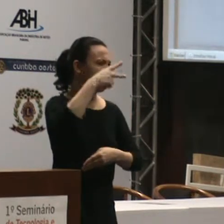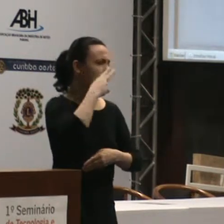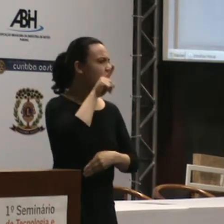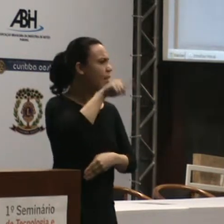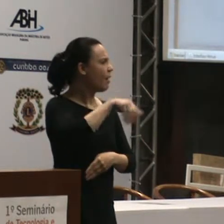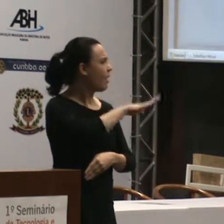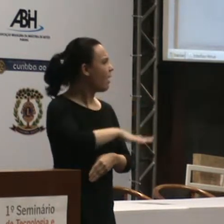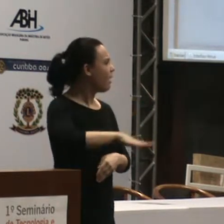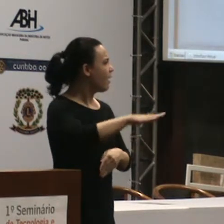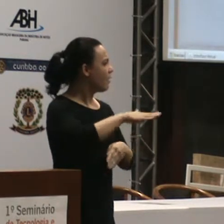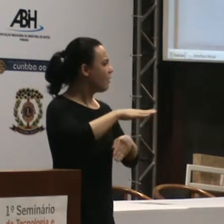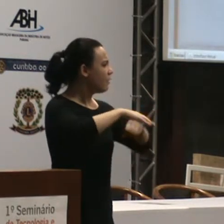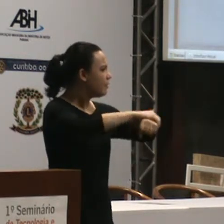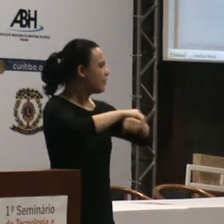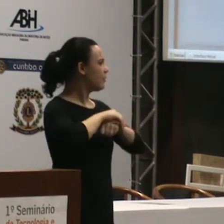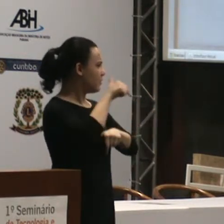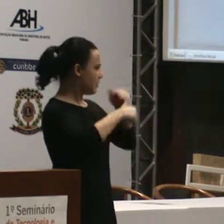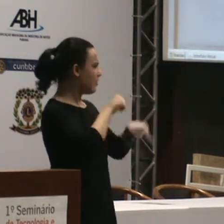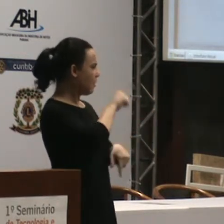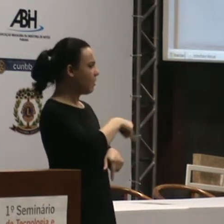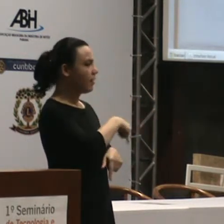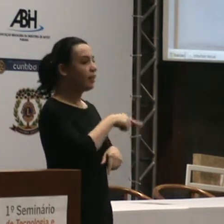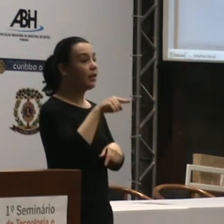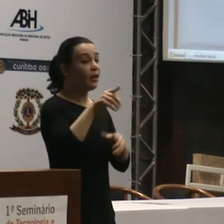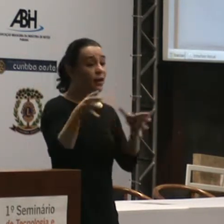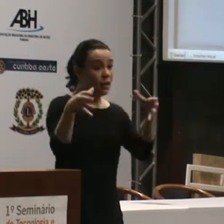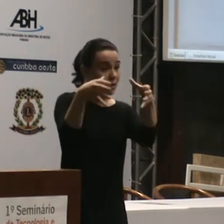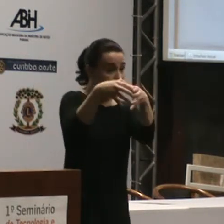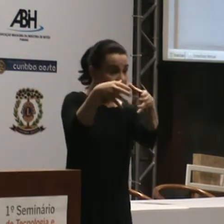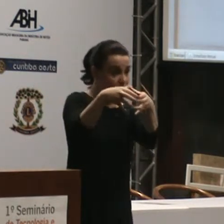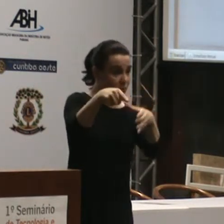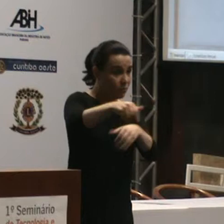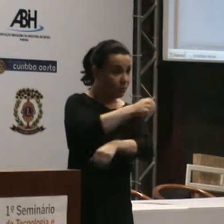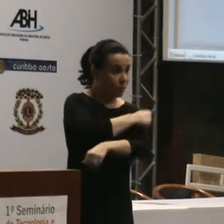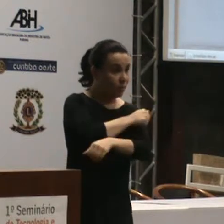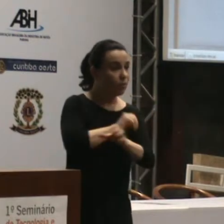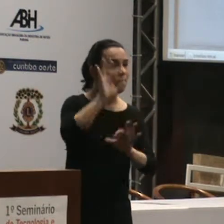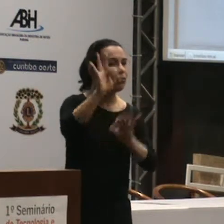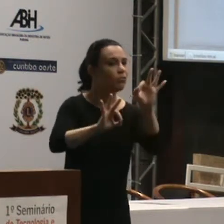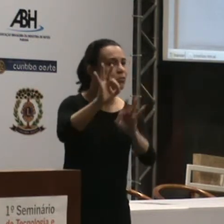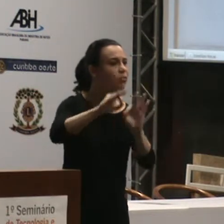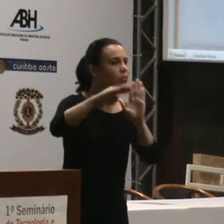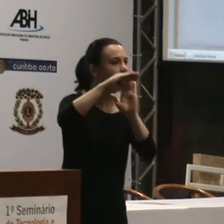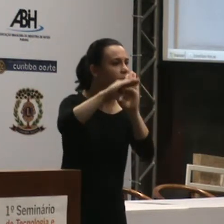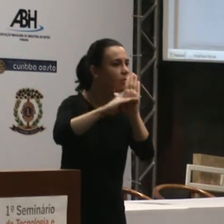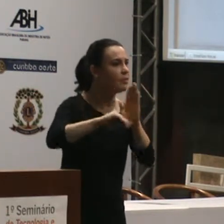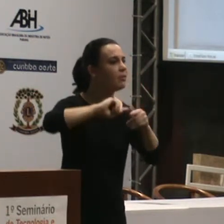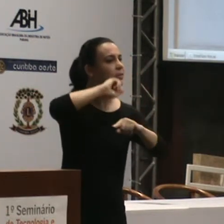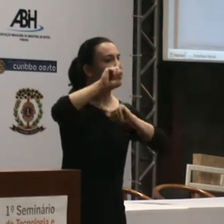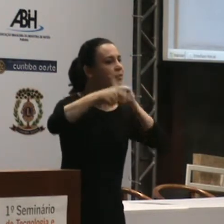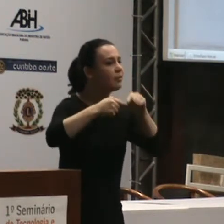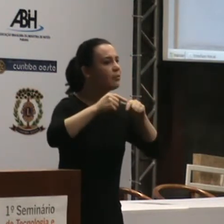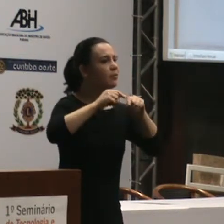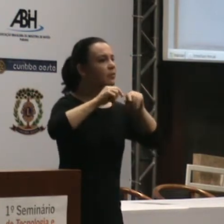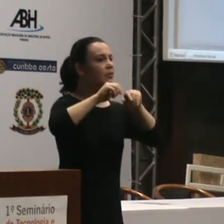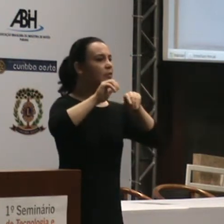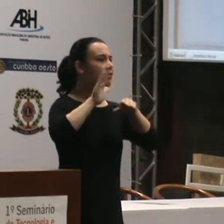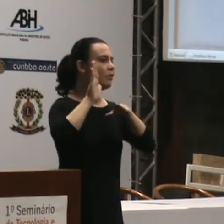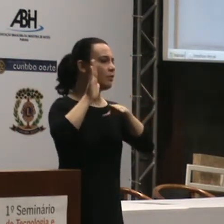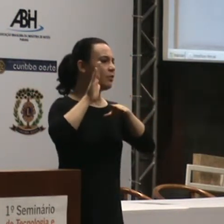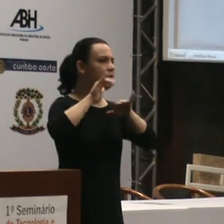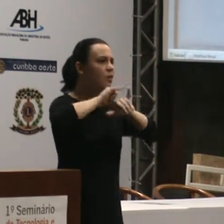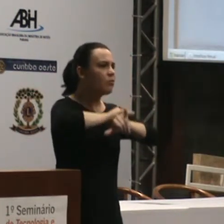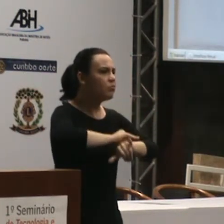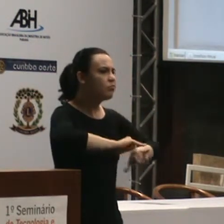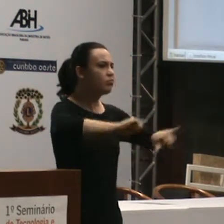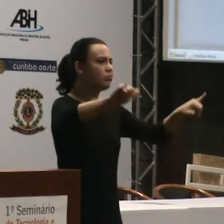de segurança do trabalho, foi elaborar esse trabalho. E se não me engano esse trabalho, depois a minha mãe teve uma assistência do nosso